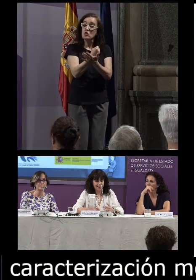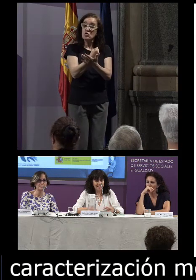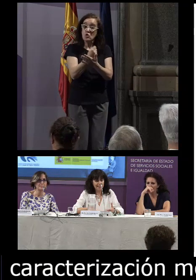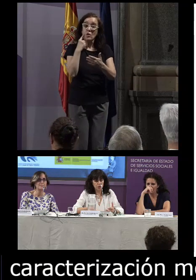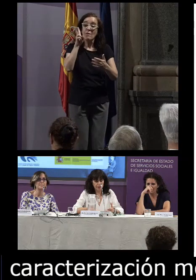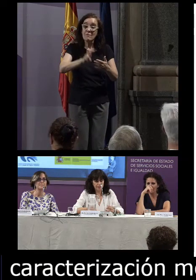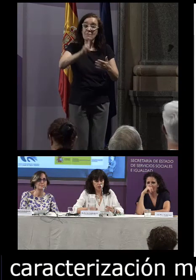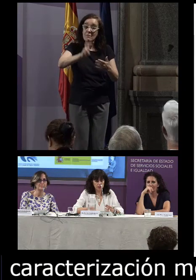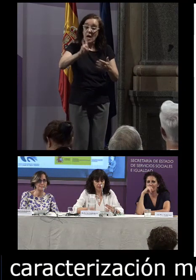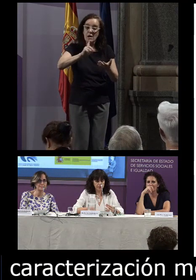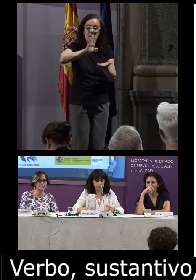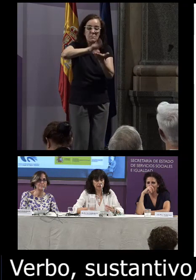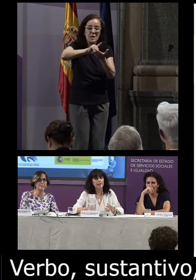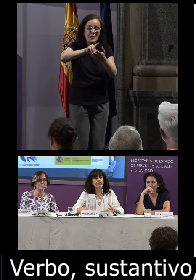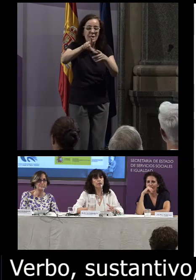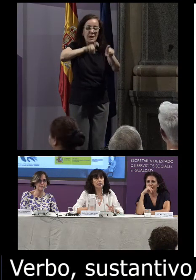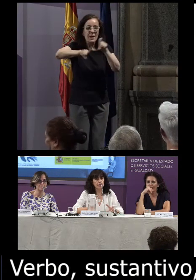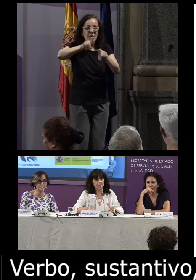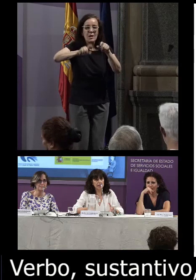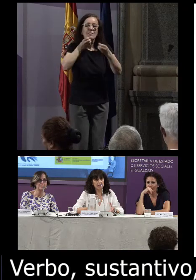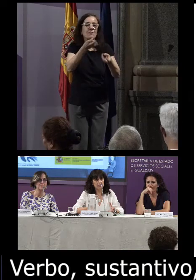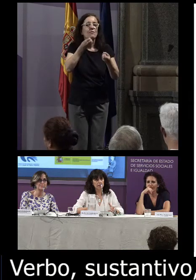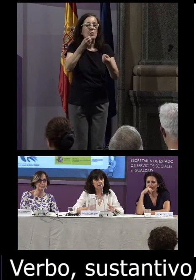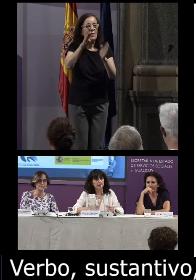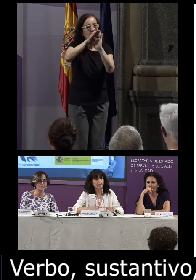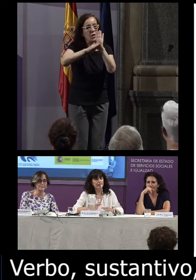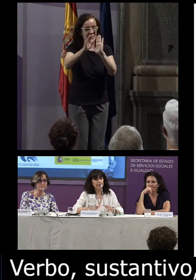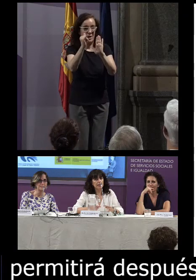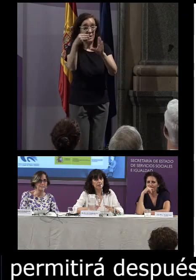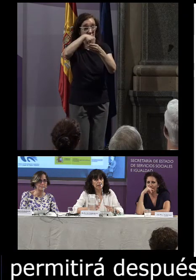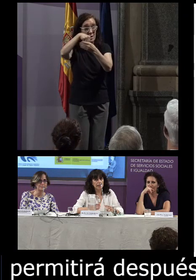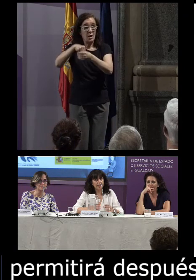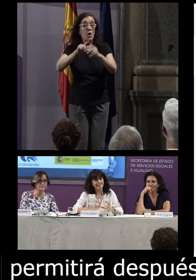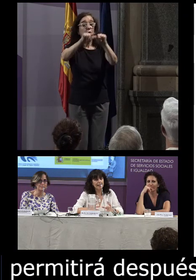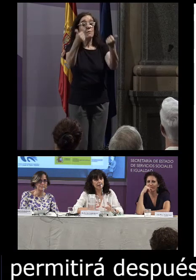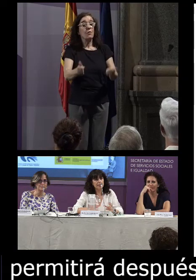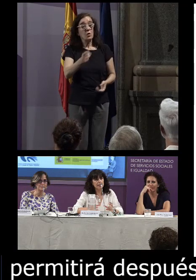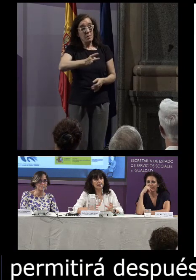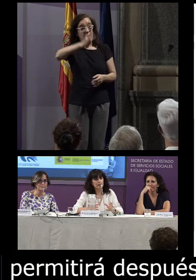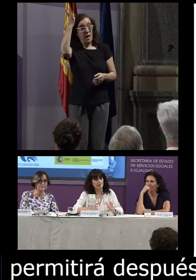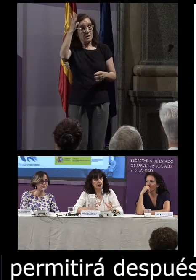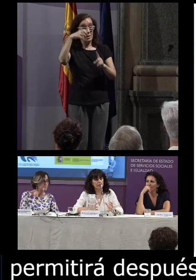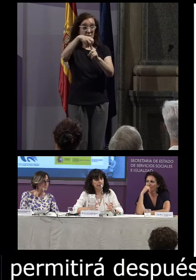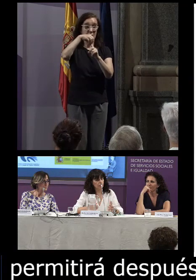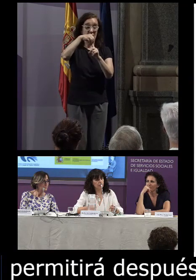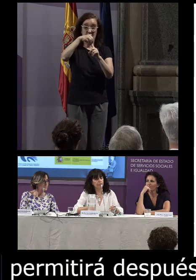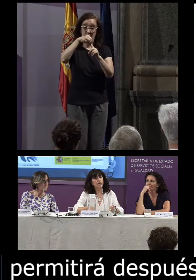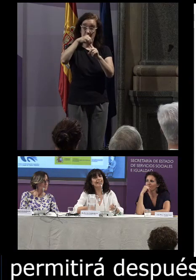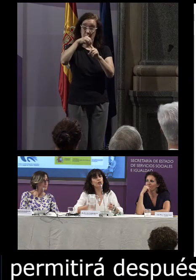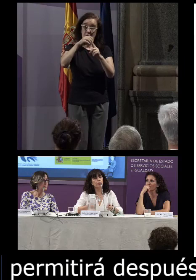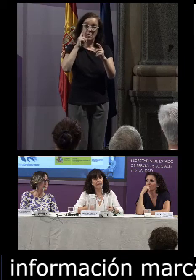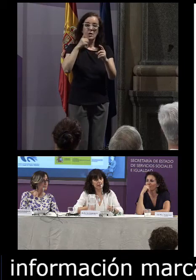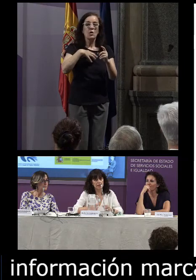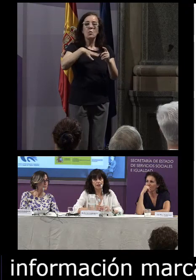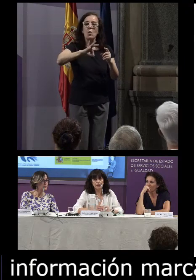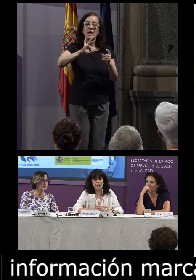la recuperación selectiva de la información marcada de manera que la idea clave es esa de la codificación poder